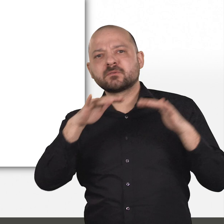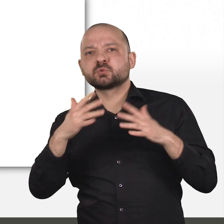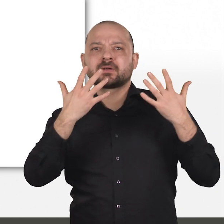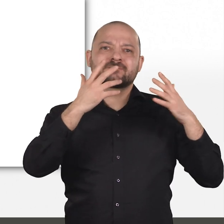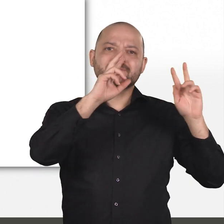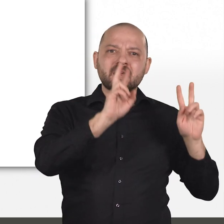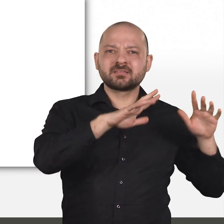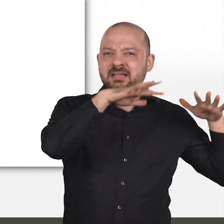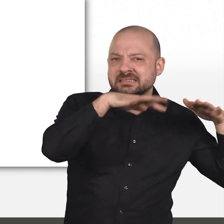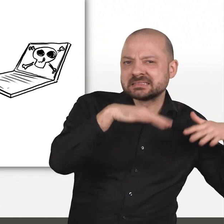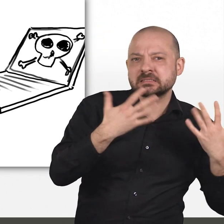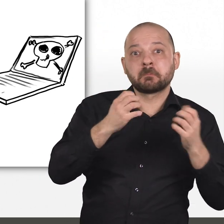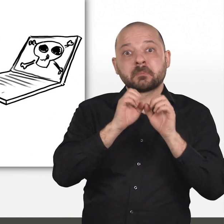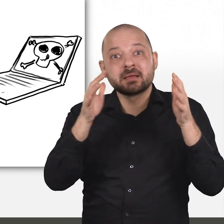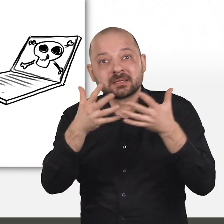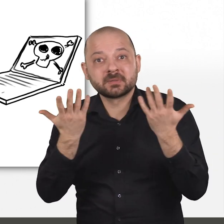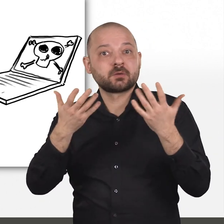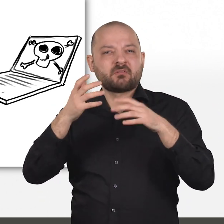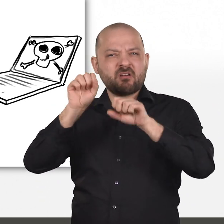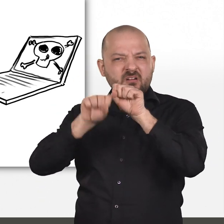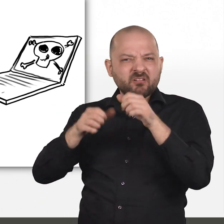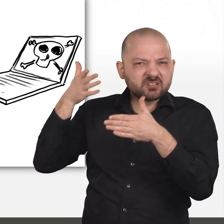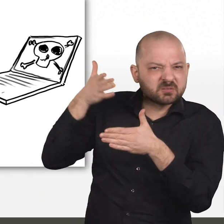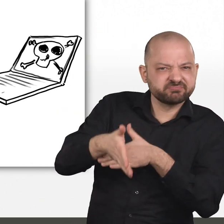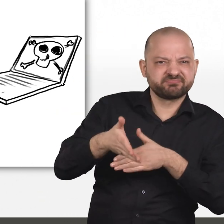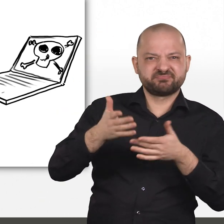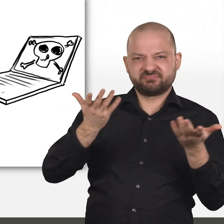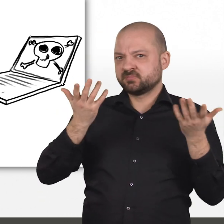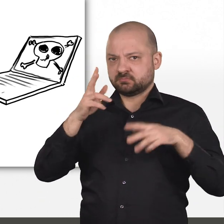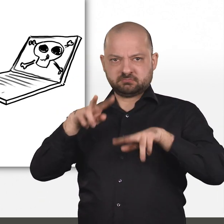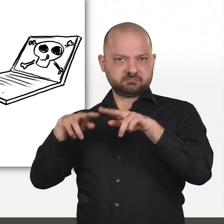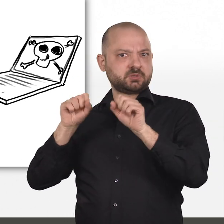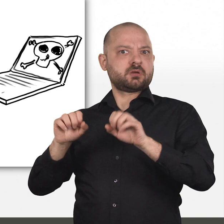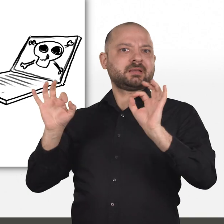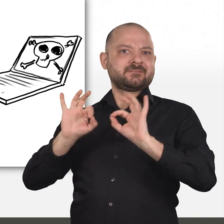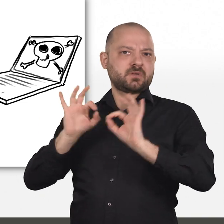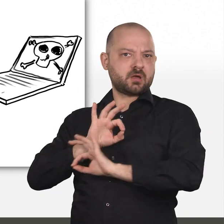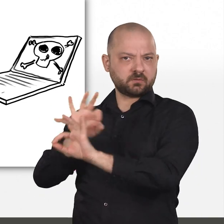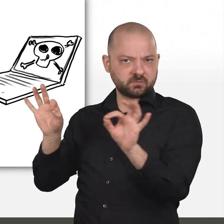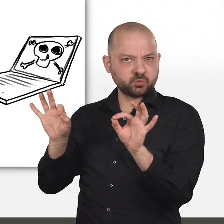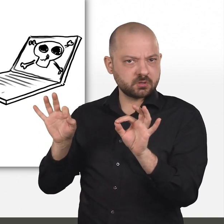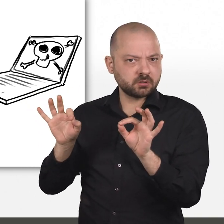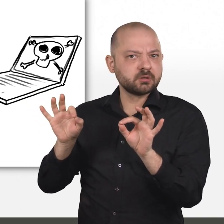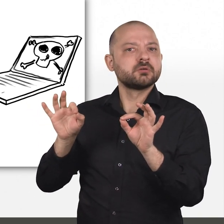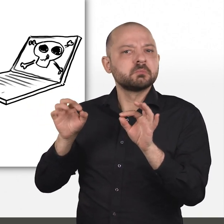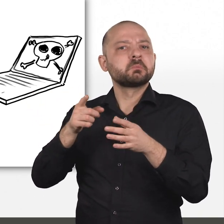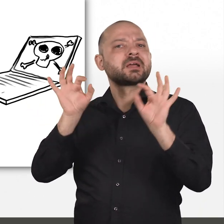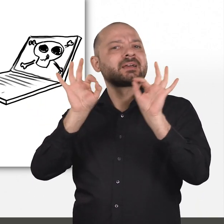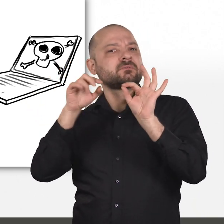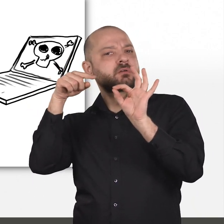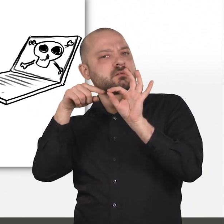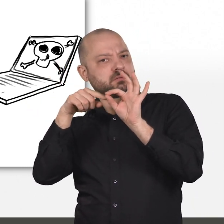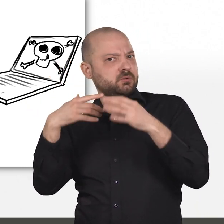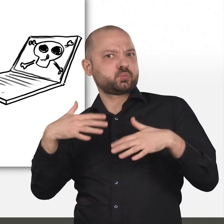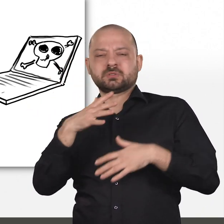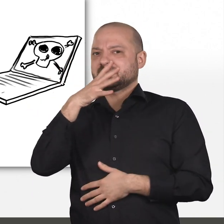Extremwetterereignisse, Pandemien oder Cybercrime können die kritischen Infrastrukturen jederzeit gefährden. Und diese Gefahren können